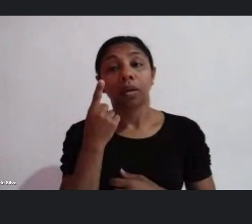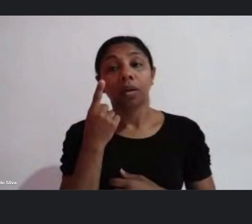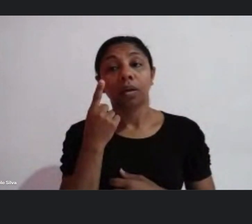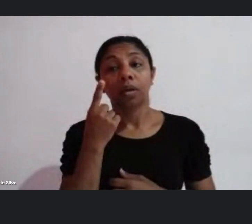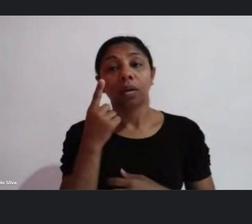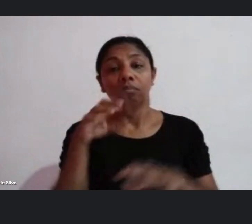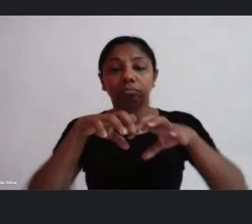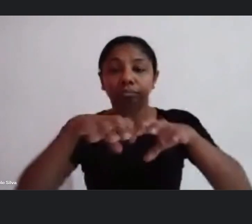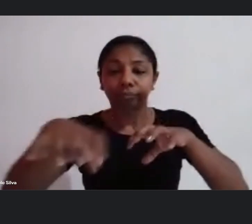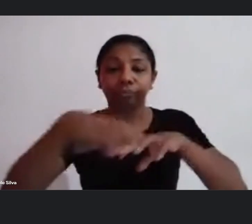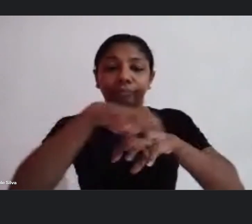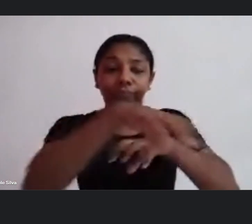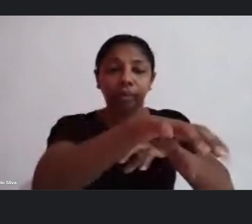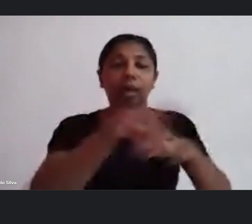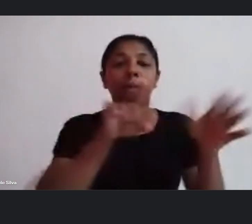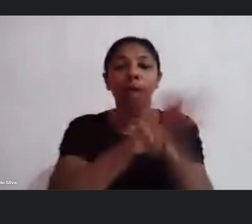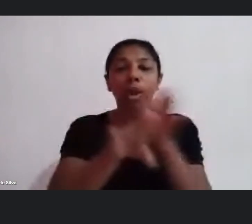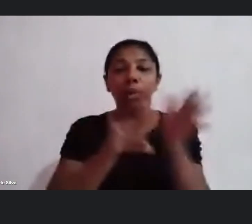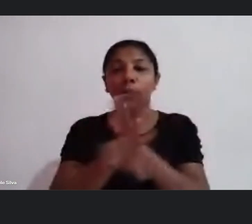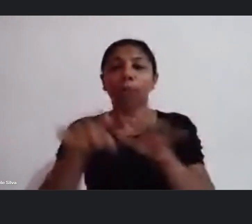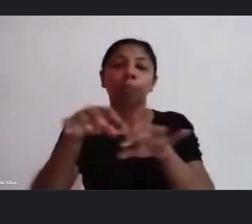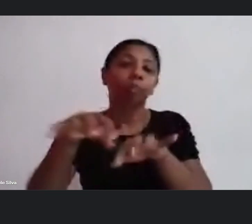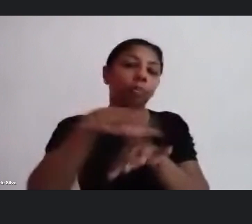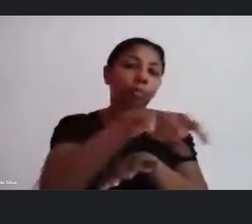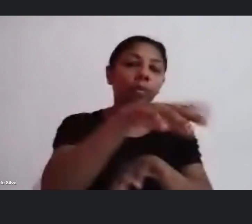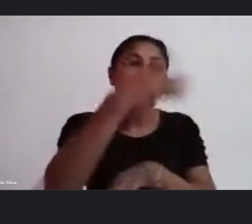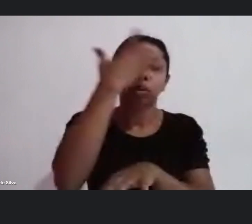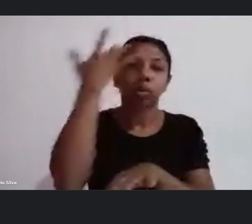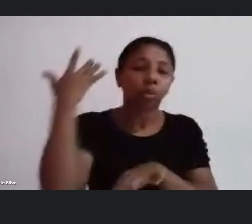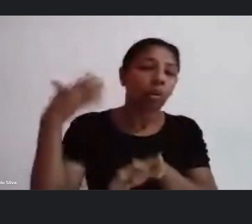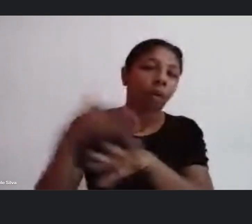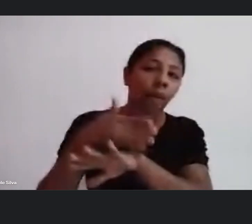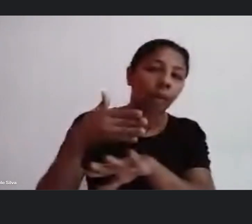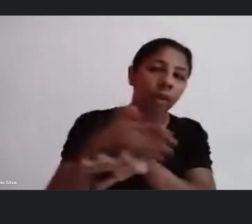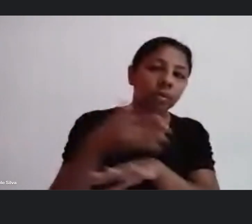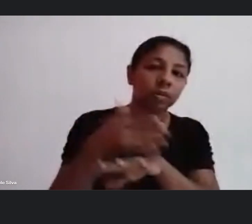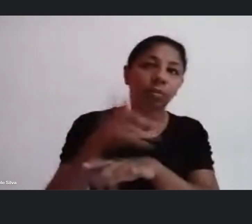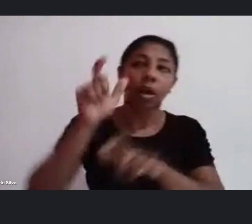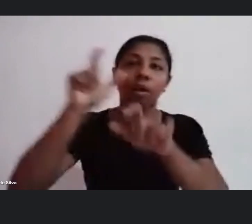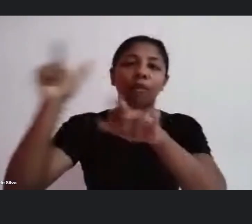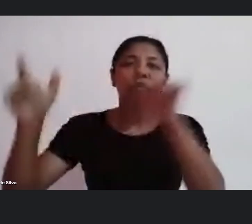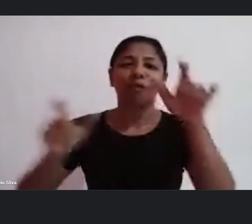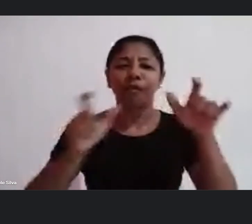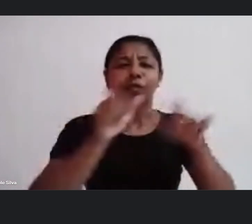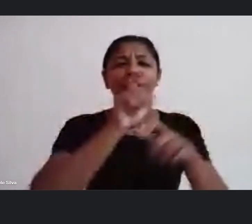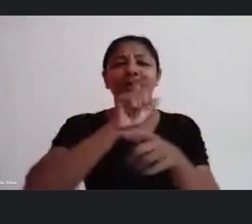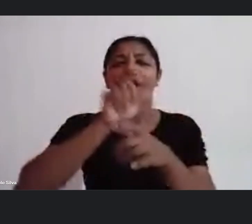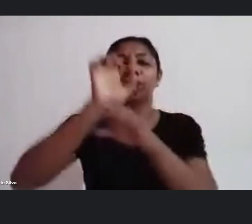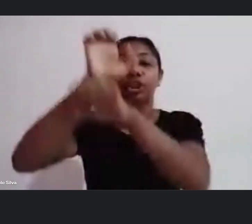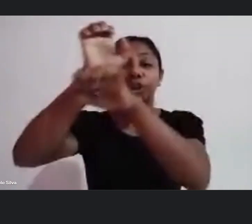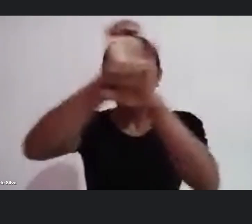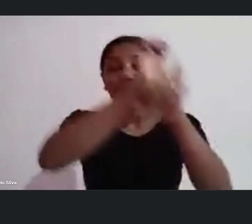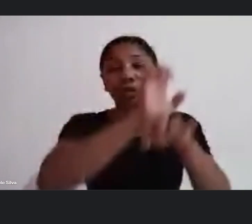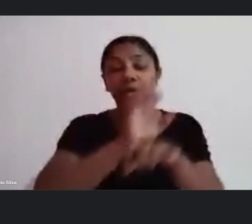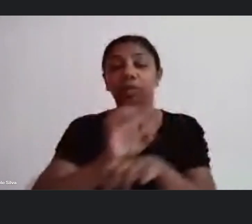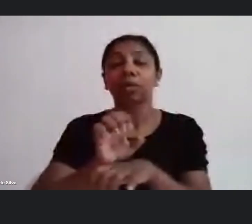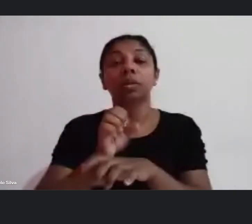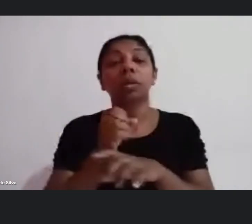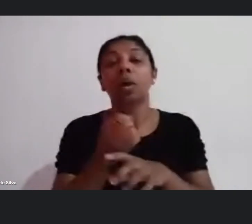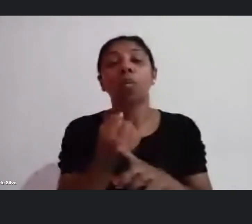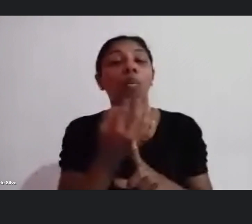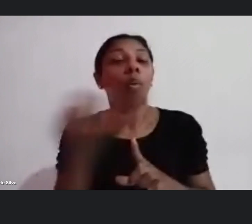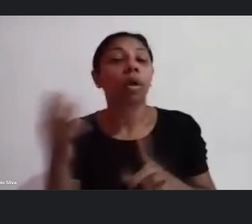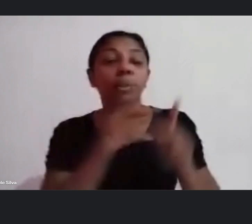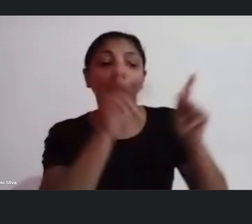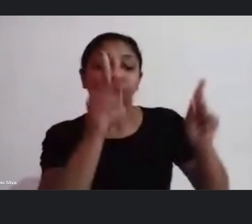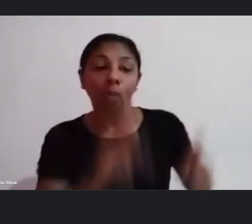das perguntas e pessoas participando em vários lugares do estado e aí em relação ao número de projetos a gente